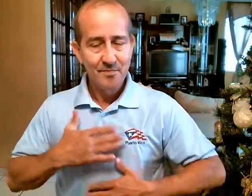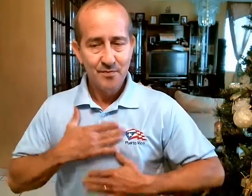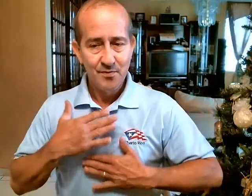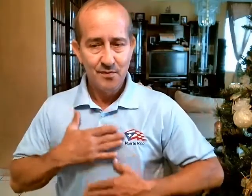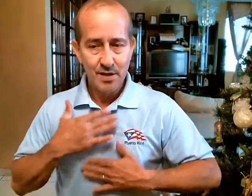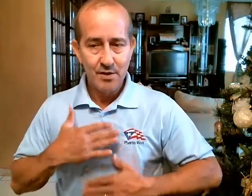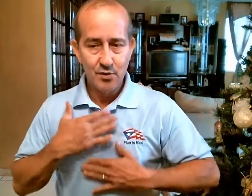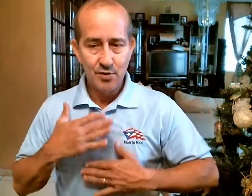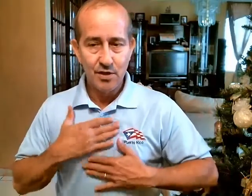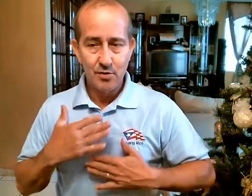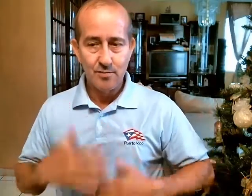Feliz Contento